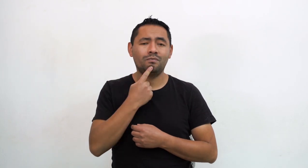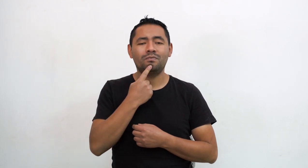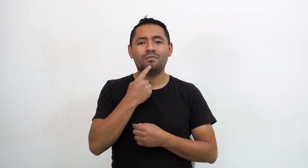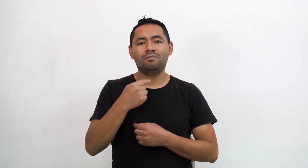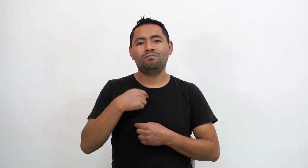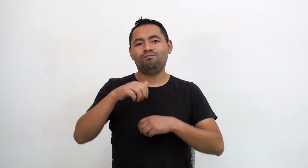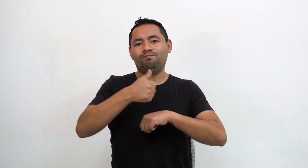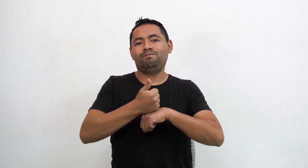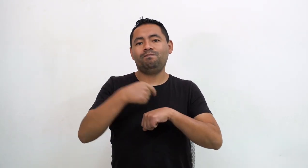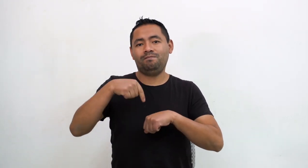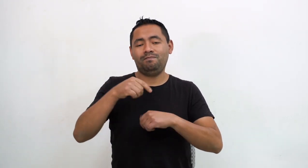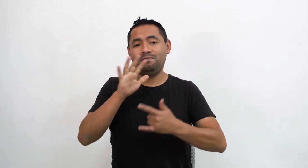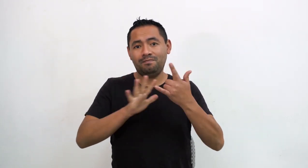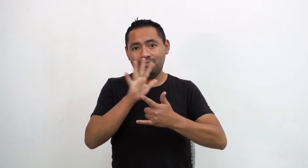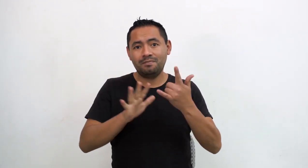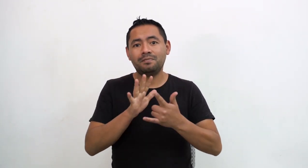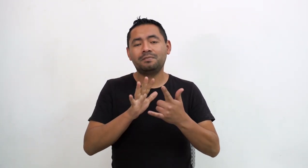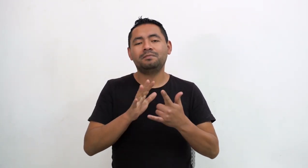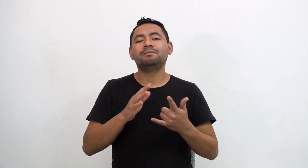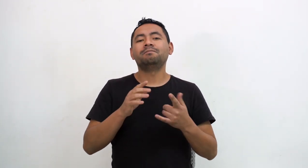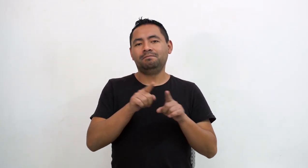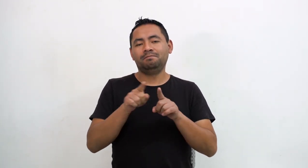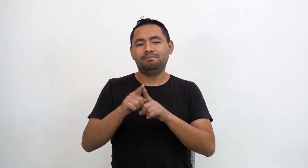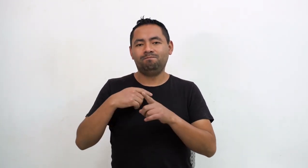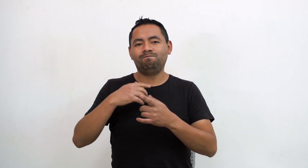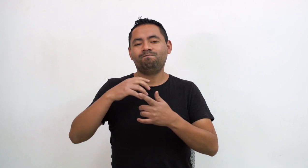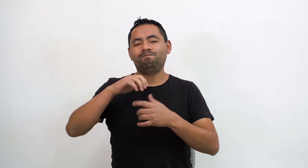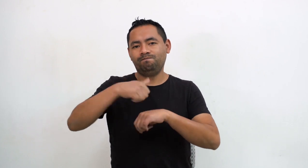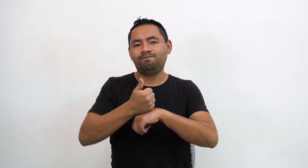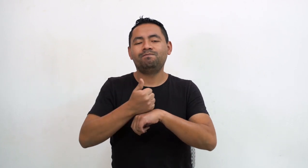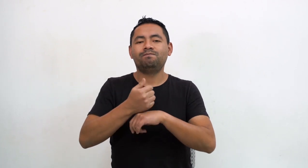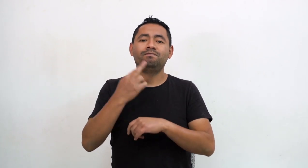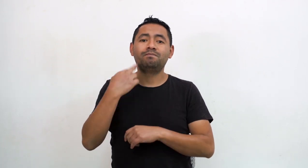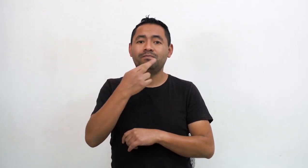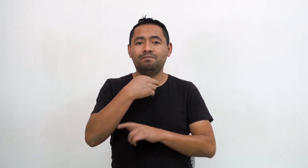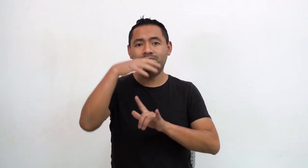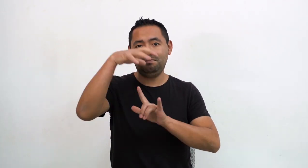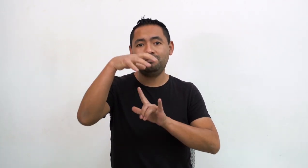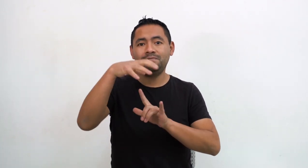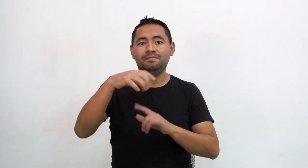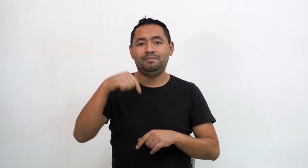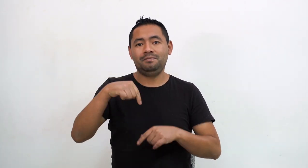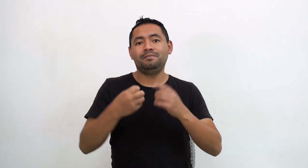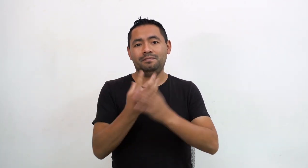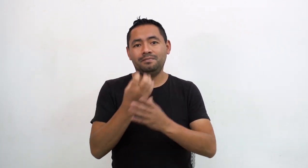Mis papás son sordos y soy el fundador de Lara y también del restaurante A la Seña,